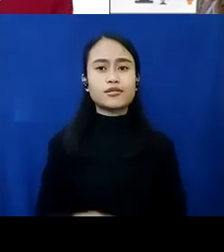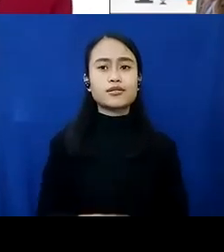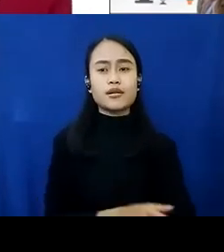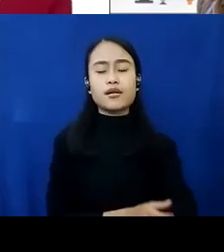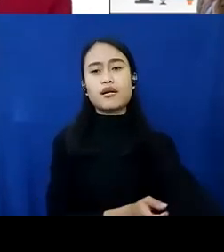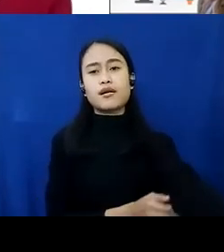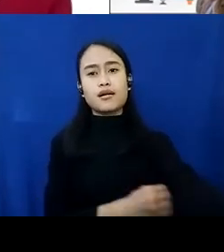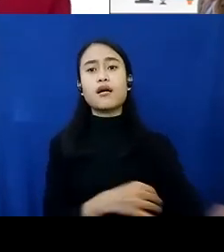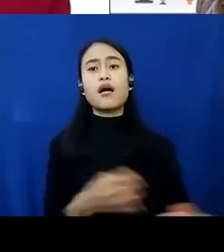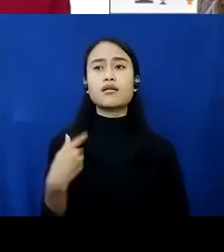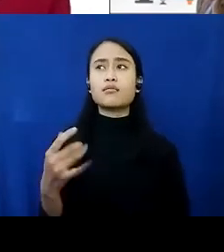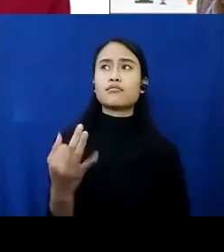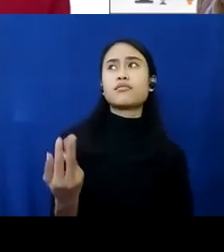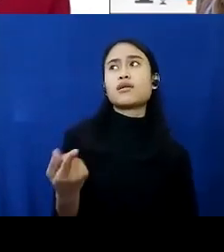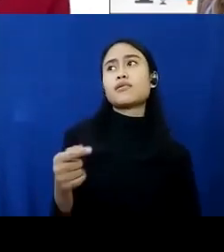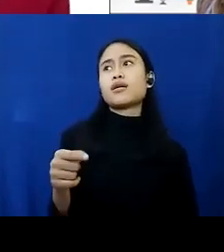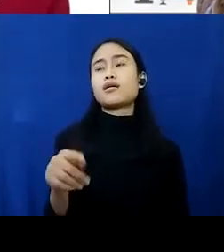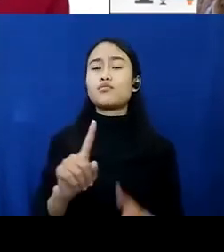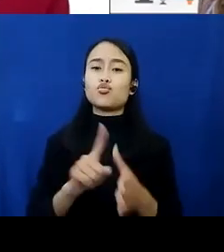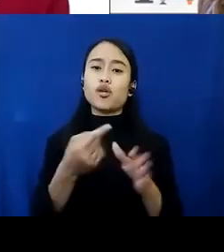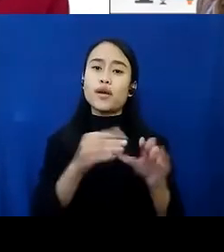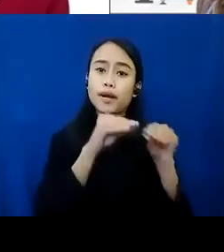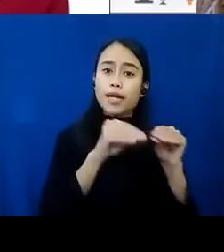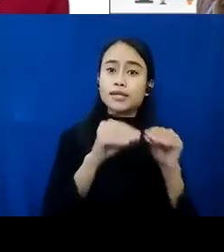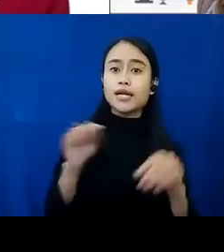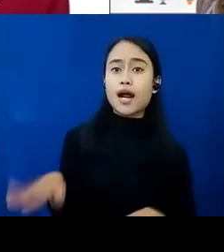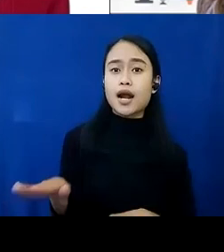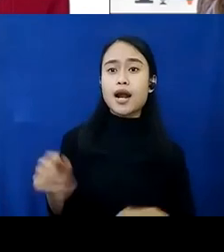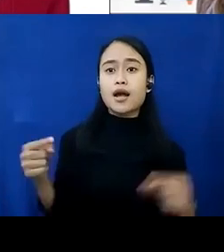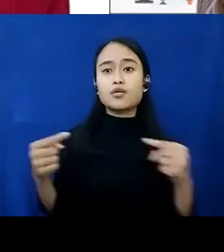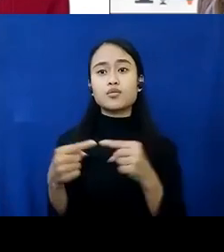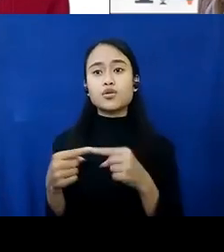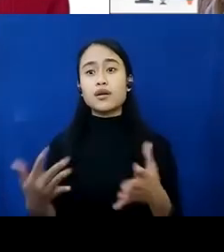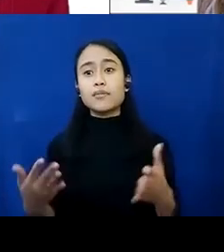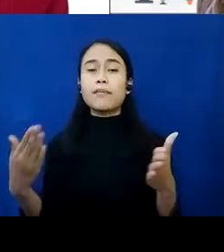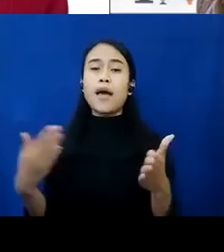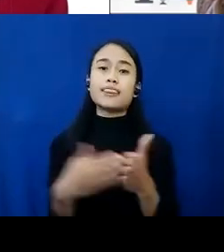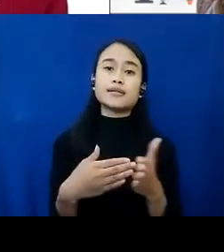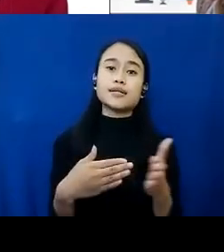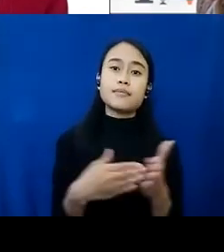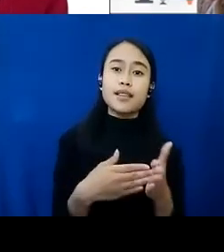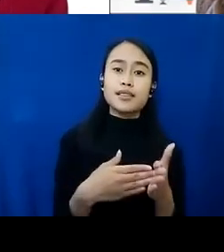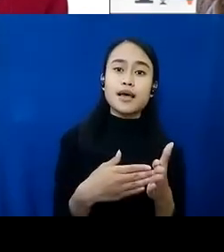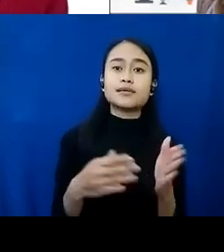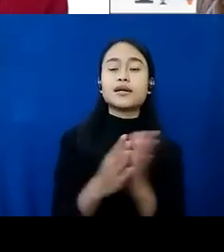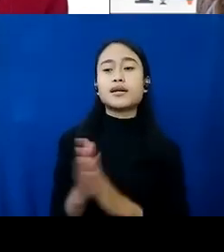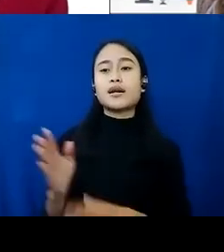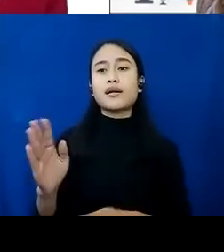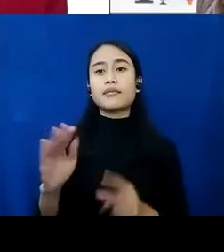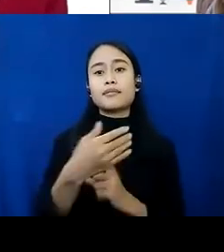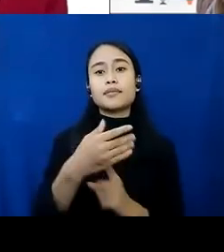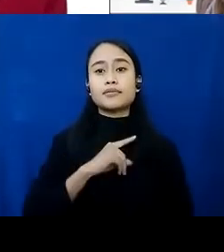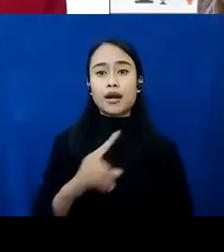diingatkan dari mulai mengajarkan anak terkait apa namanya batasan dan privacy gitu ya kemudian